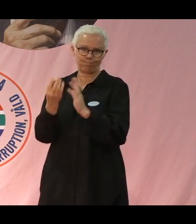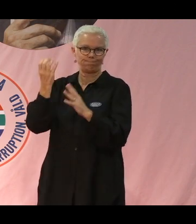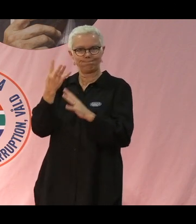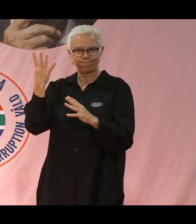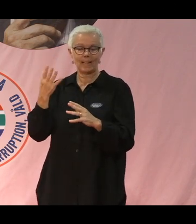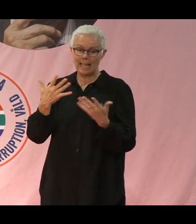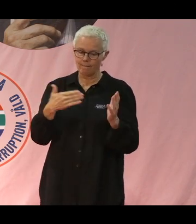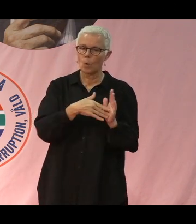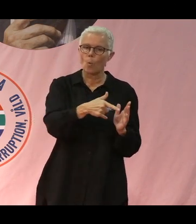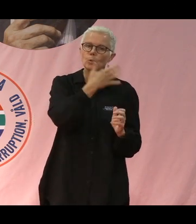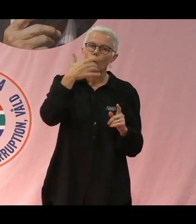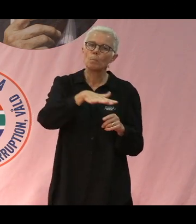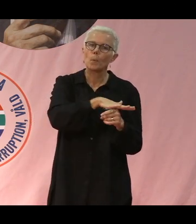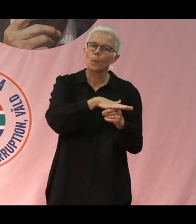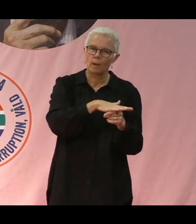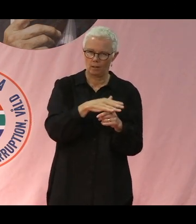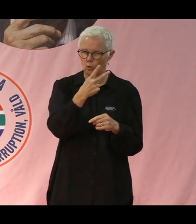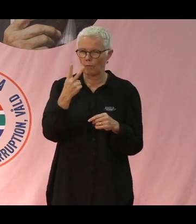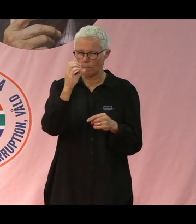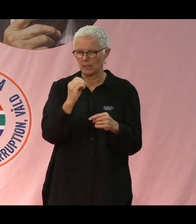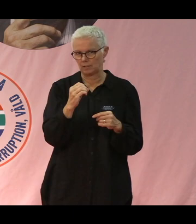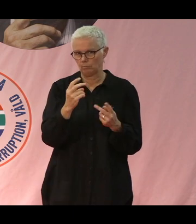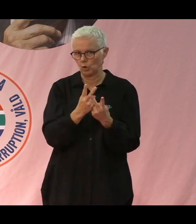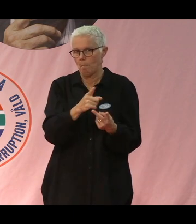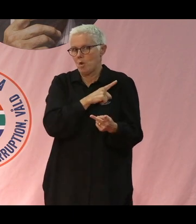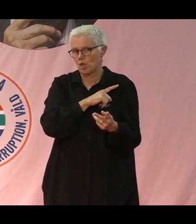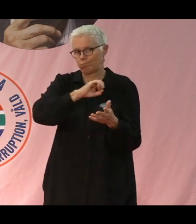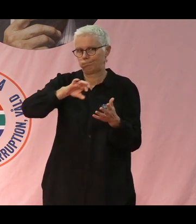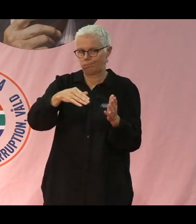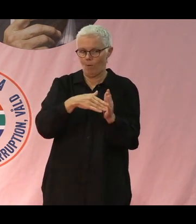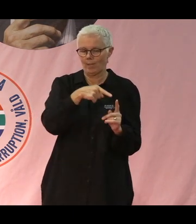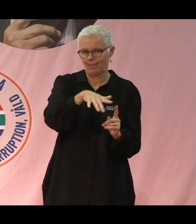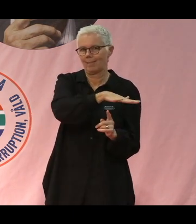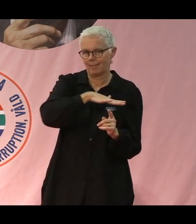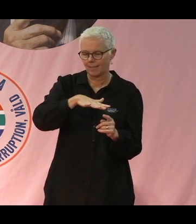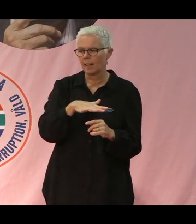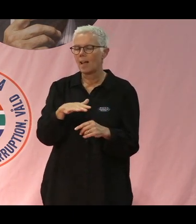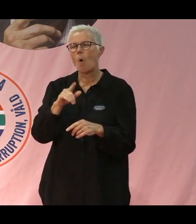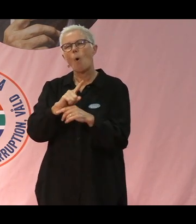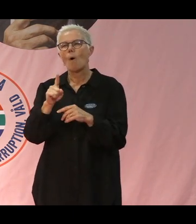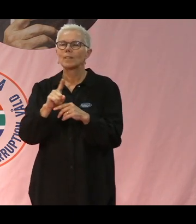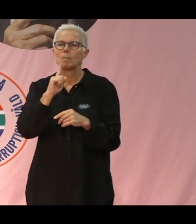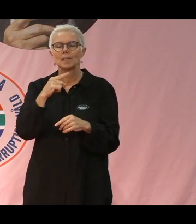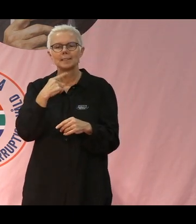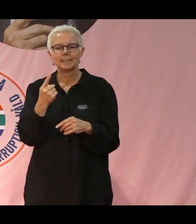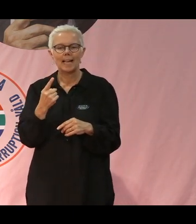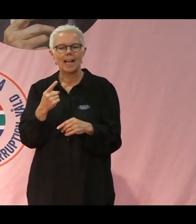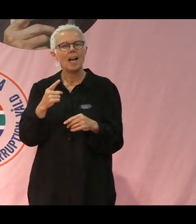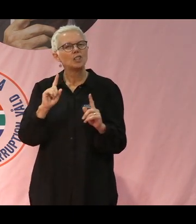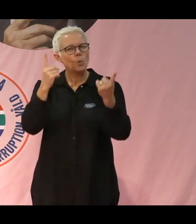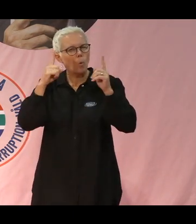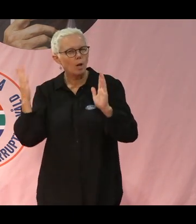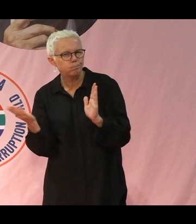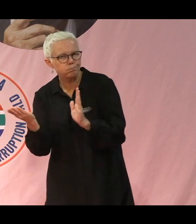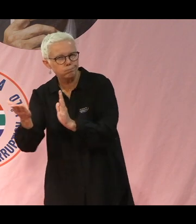jordbruk eller annan märkanvändning. Och det är ju väldigt stor del. Ett exempel som man ofta hör talas om är ju avskogningen. Alltså där